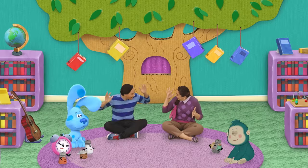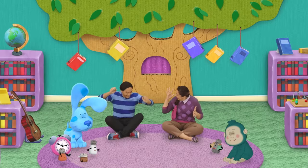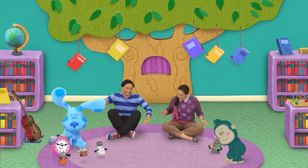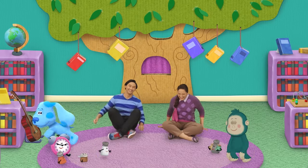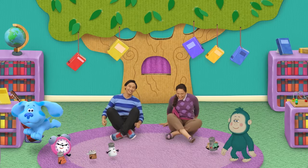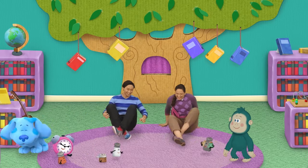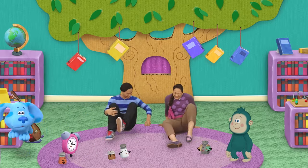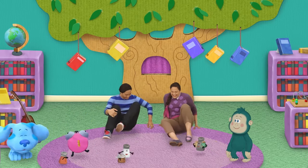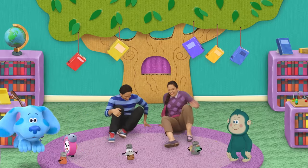¡Oh!